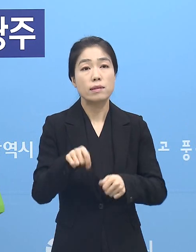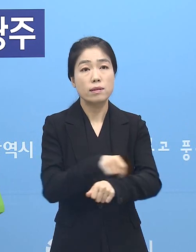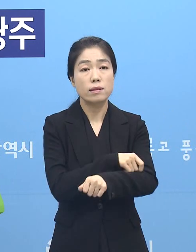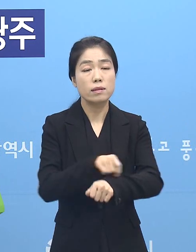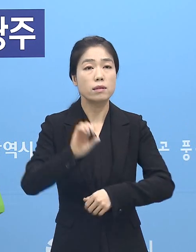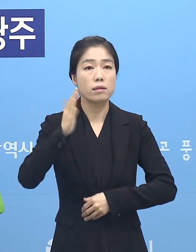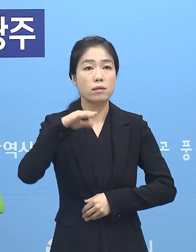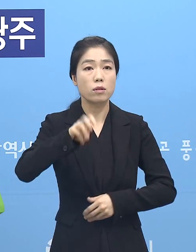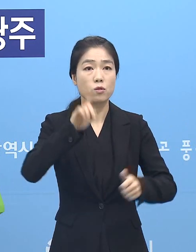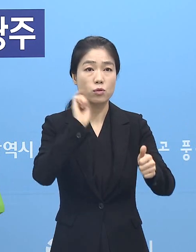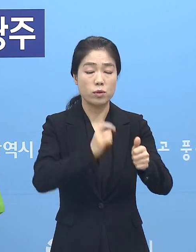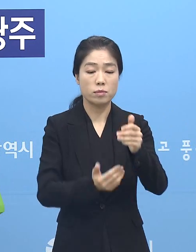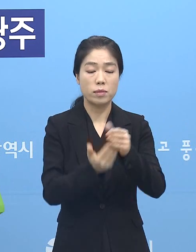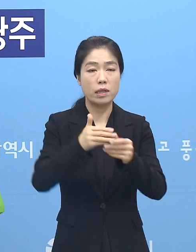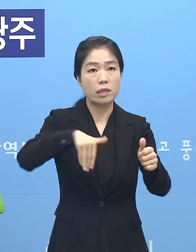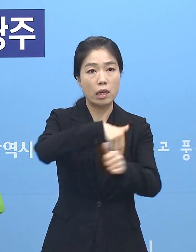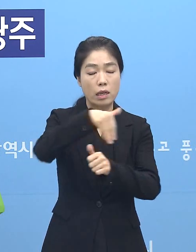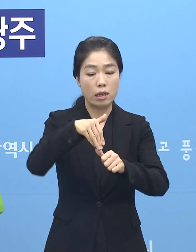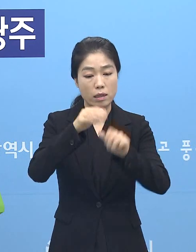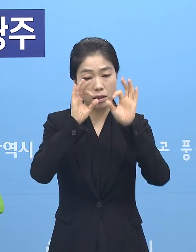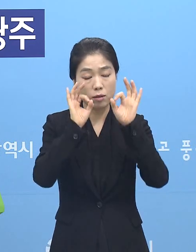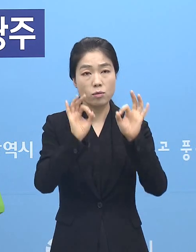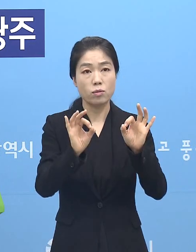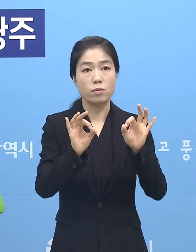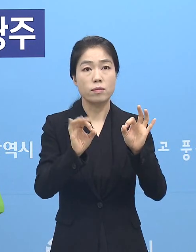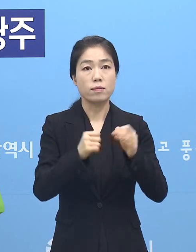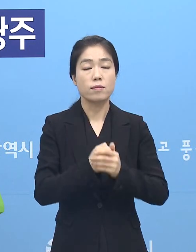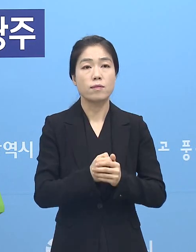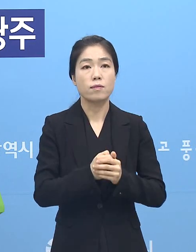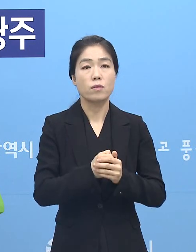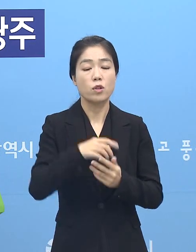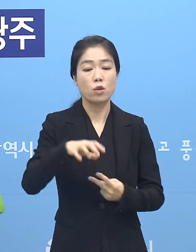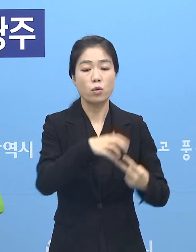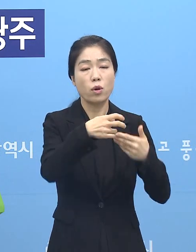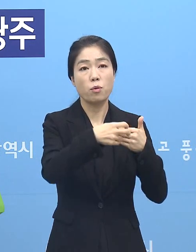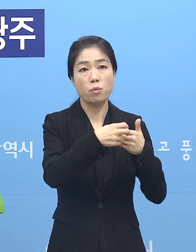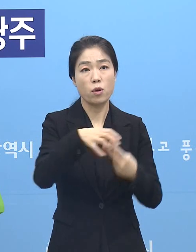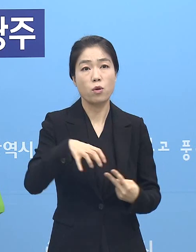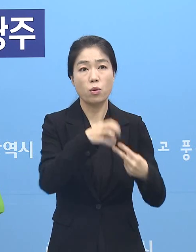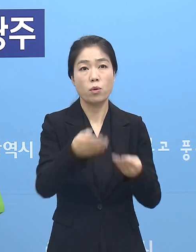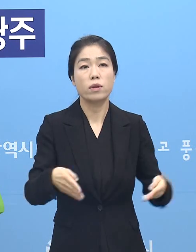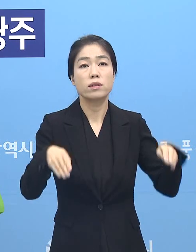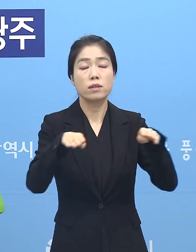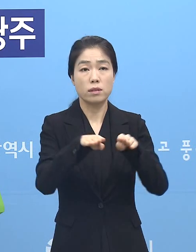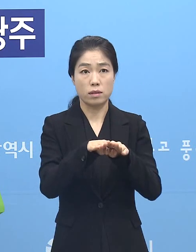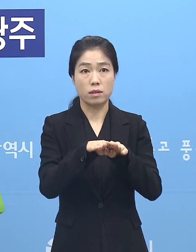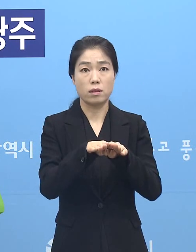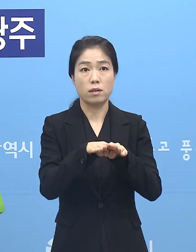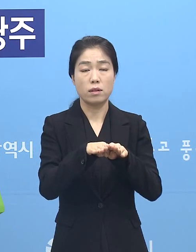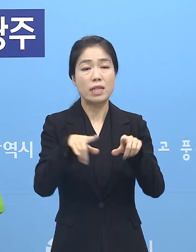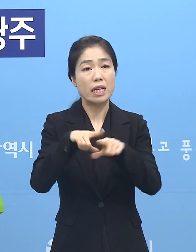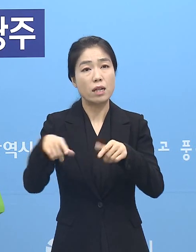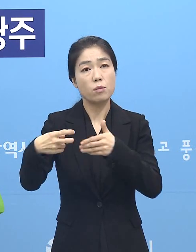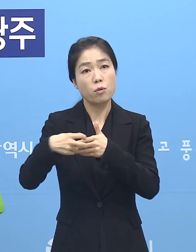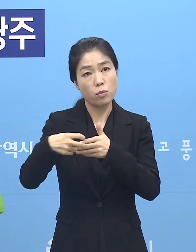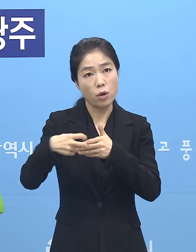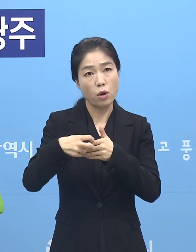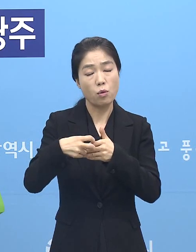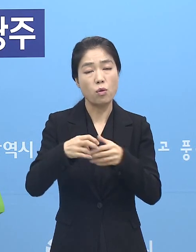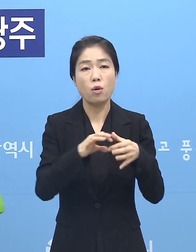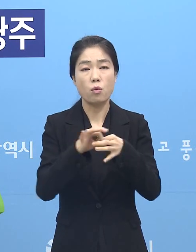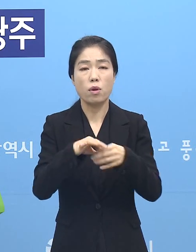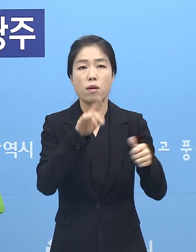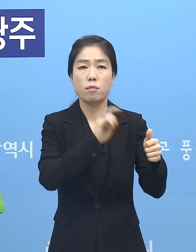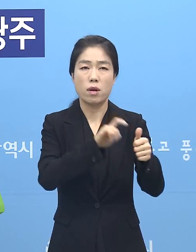최근 우리시 확진자 발생 현황을 살펴보면 요양병원과 요양시설, 일반 병원 관련